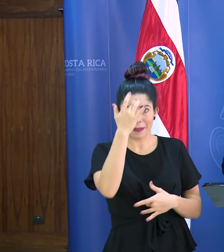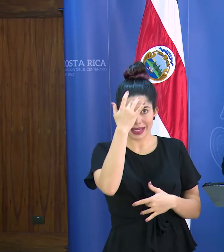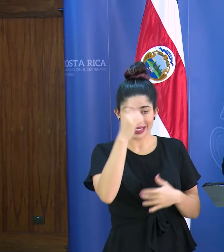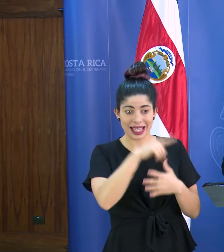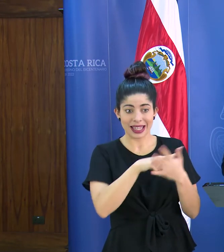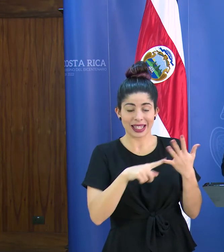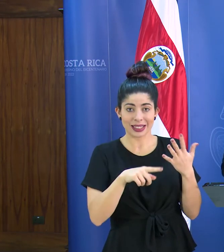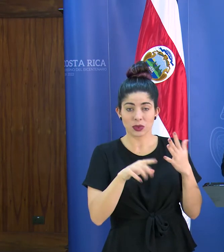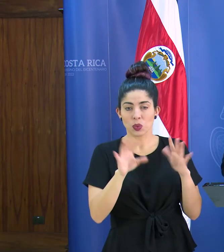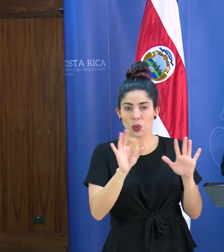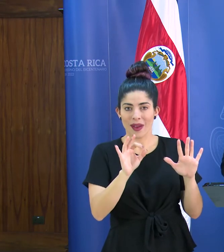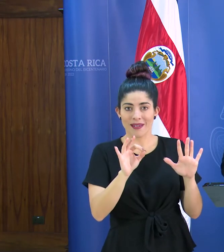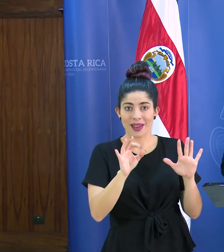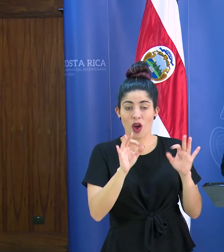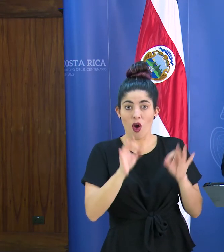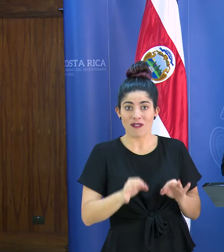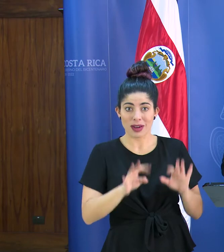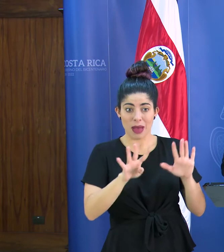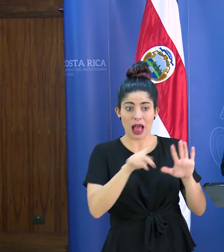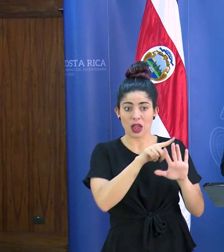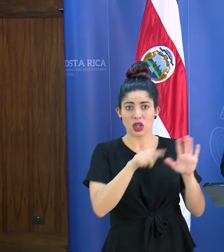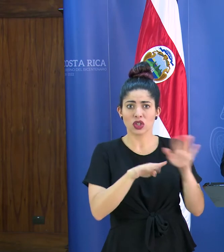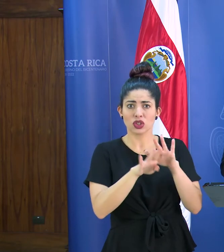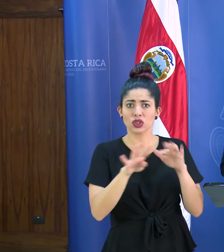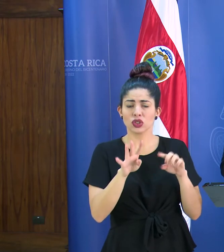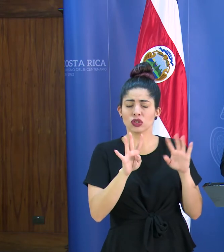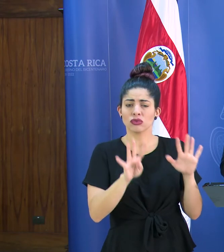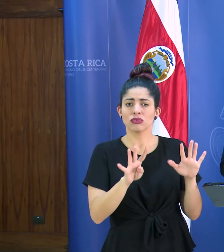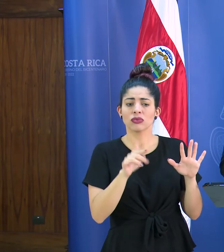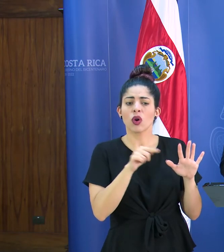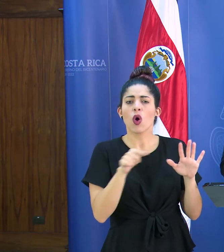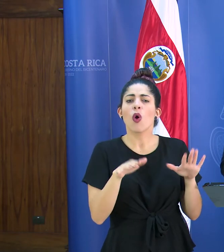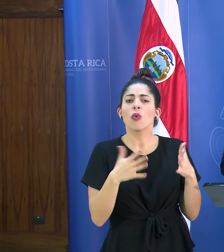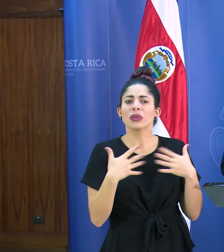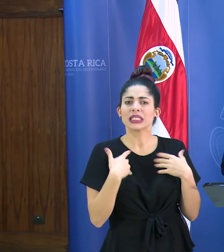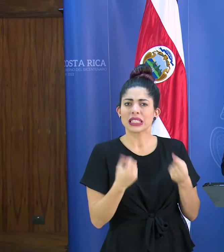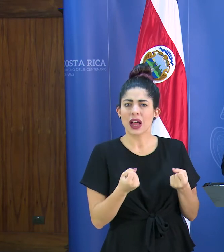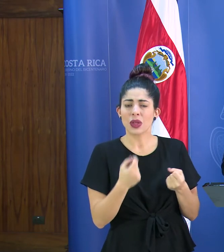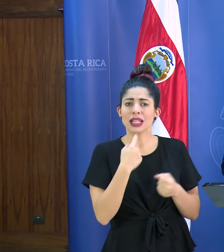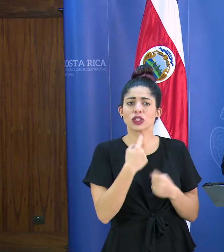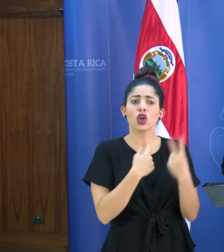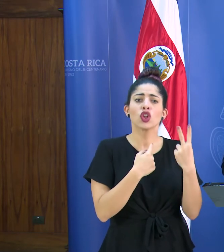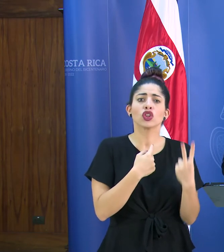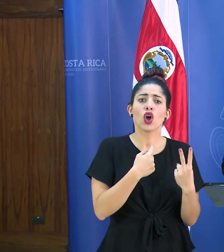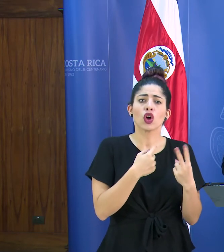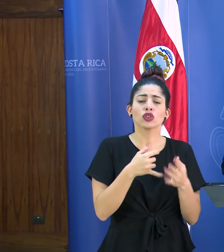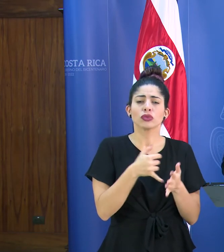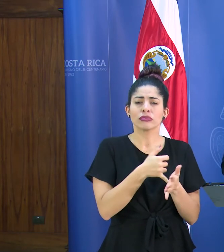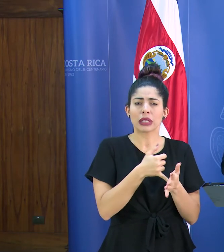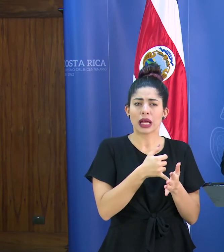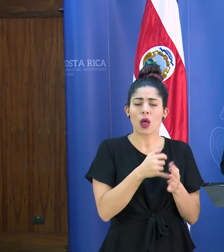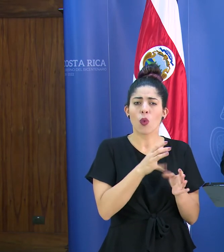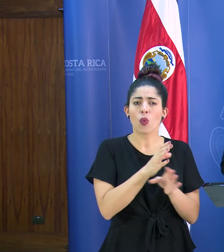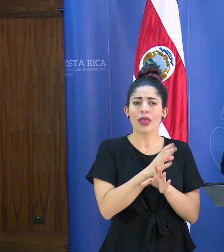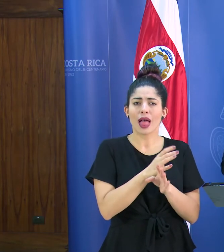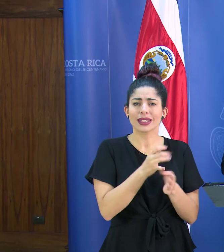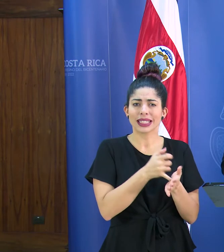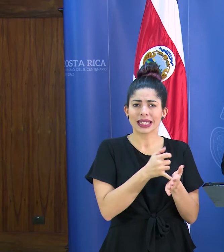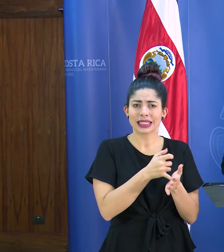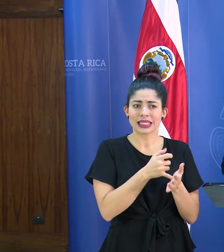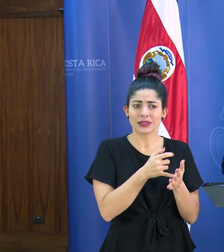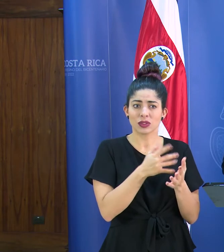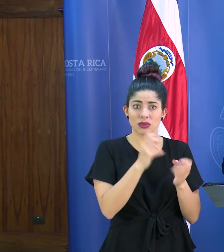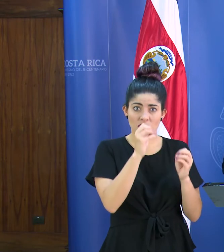confirmados se hablaba de dos por lo menos que estaban en cuidados intensivos quisiera confirmar esta información